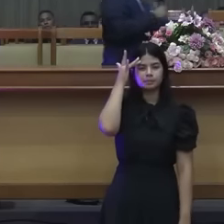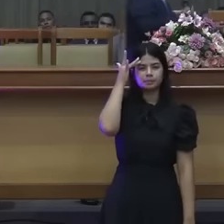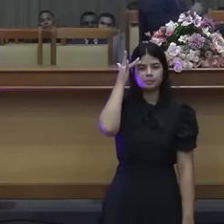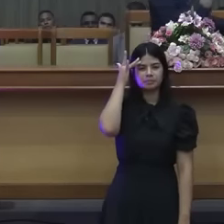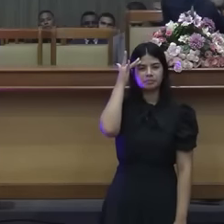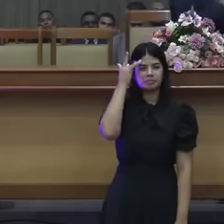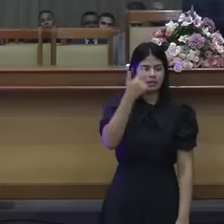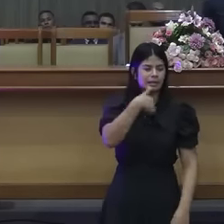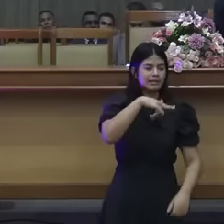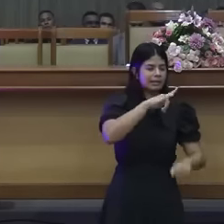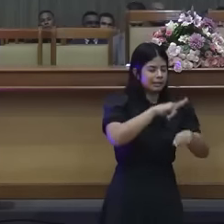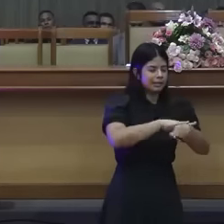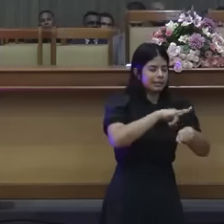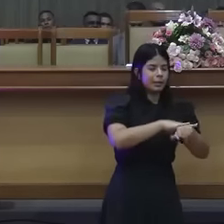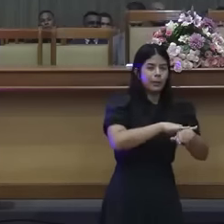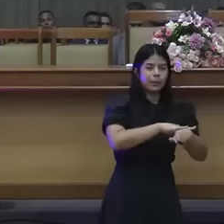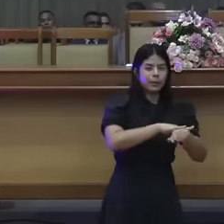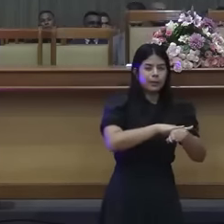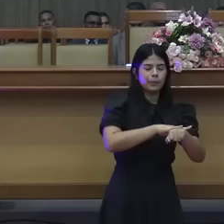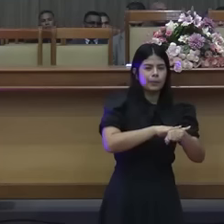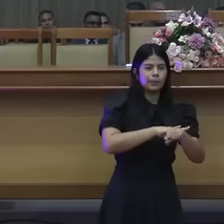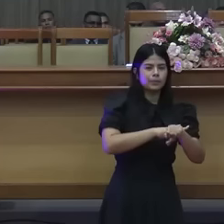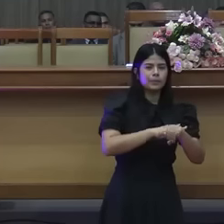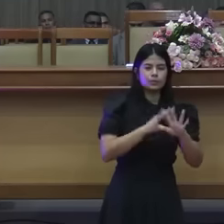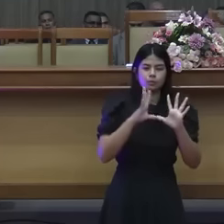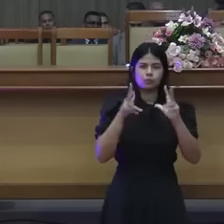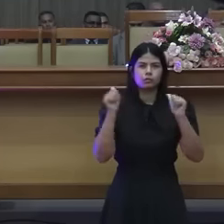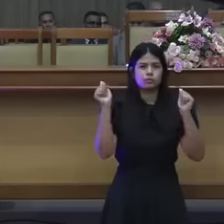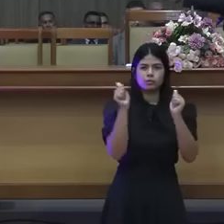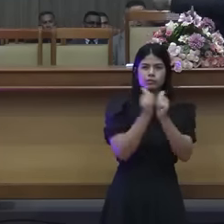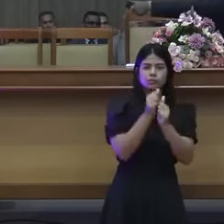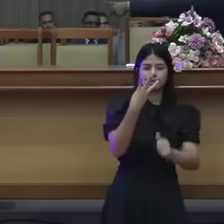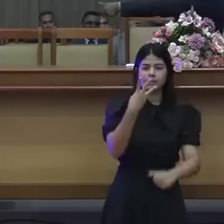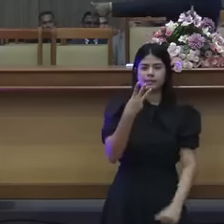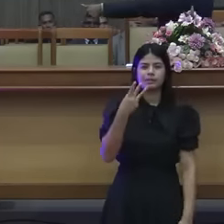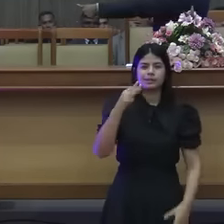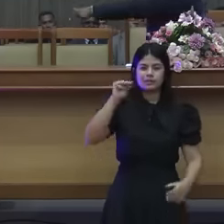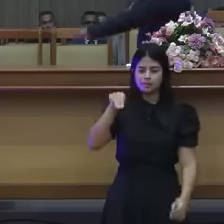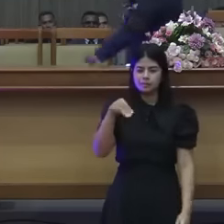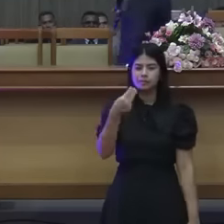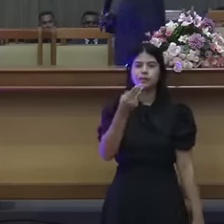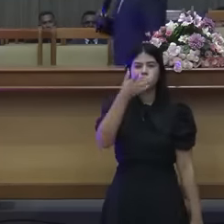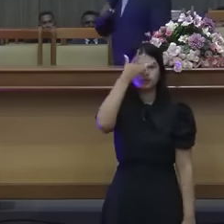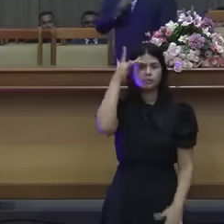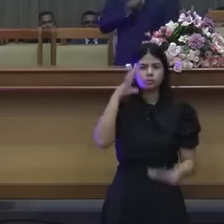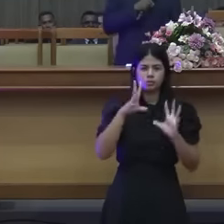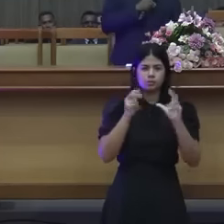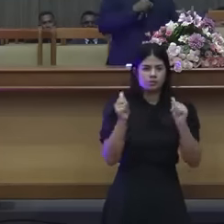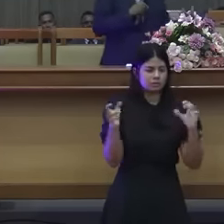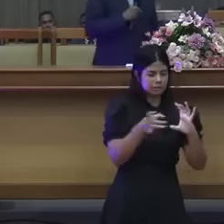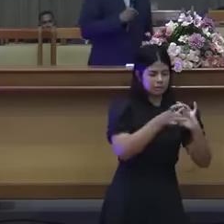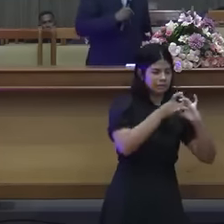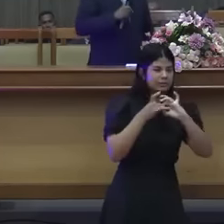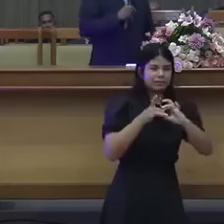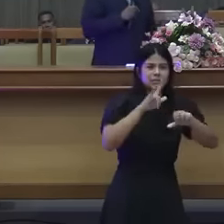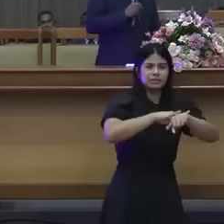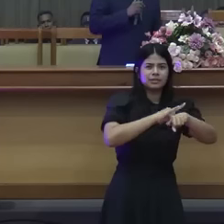cocô. Todo mundo fazendo junto, 3 milhões de pessoas. A bagaceira era grande.